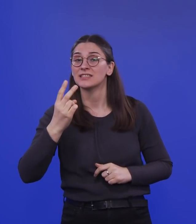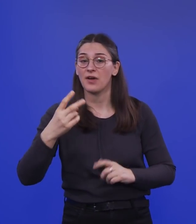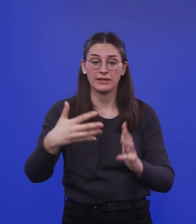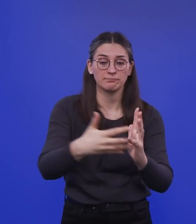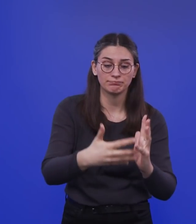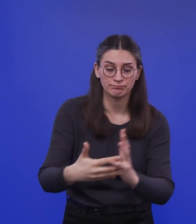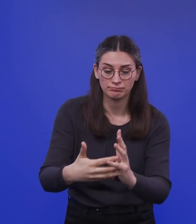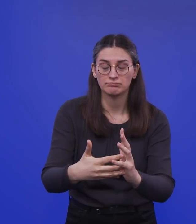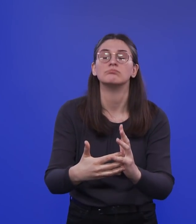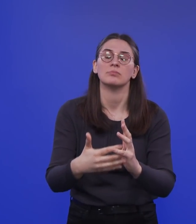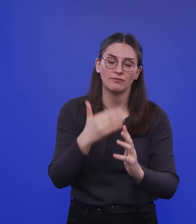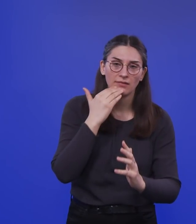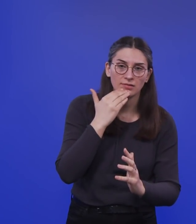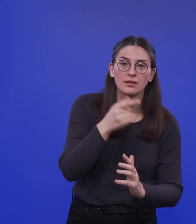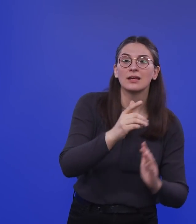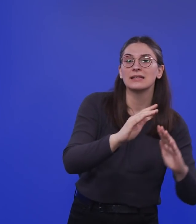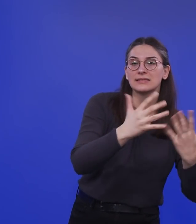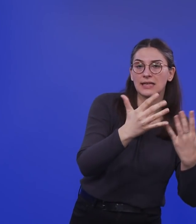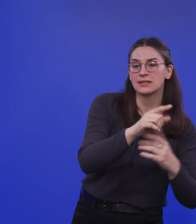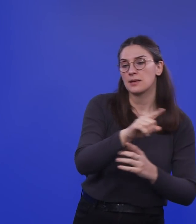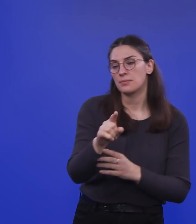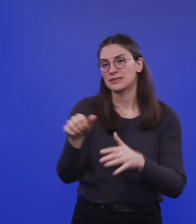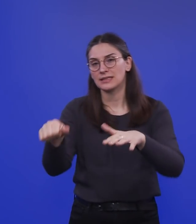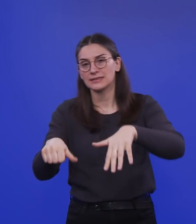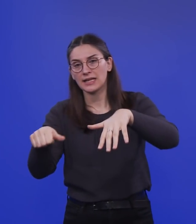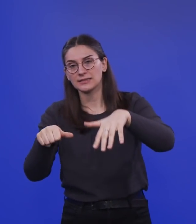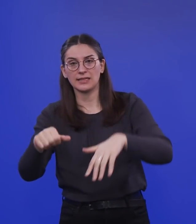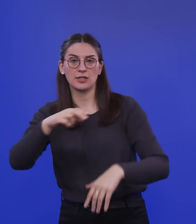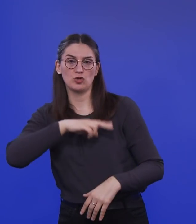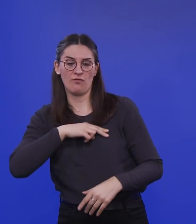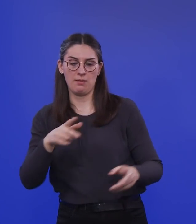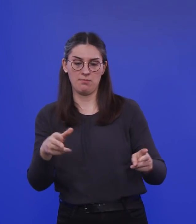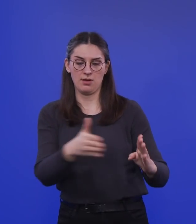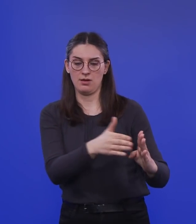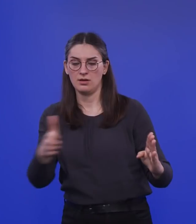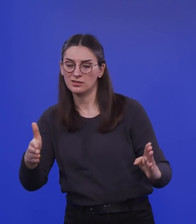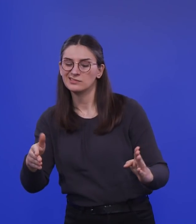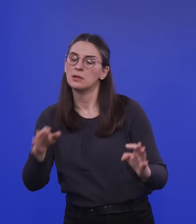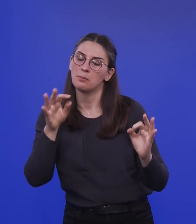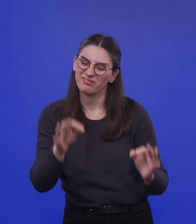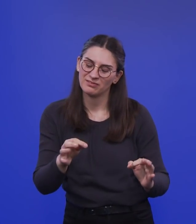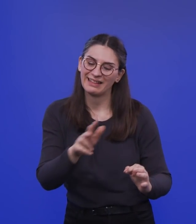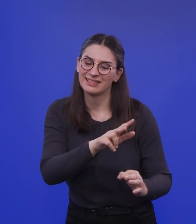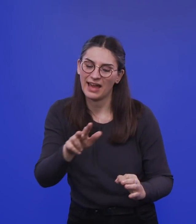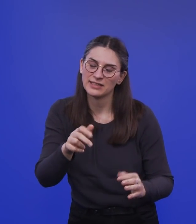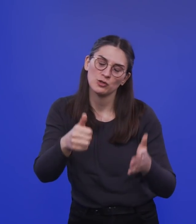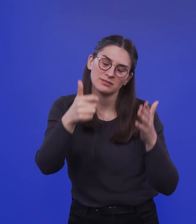Beprobung vom 10. bis zum 16. November. Da musste man nach 3.745 Teilen